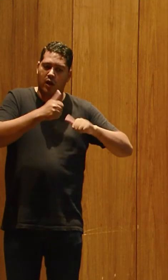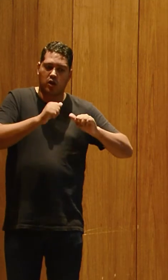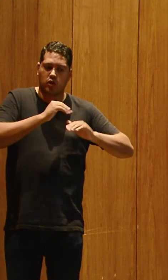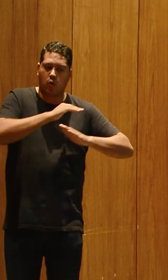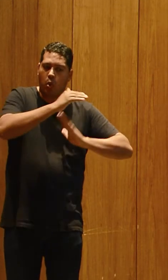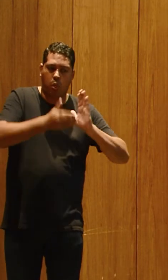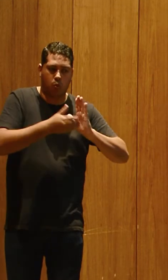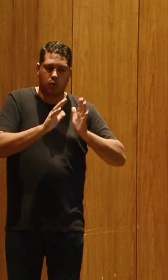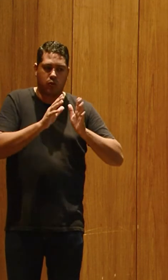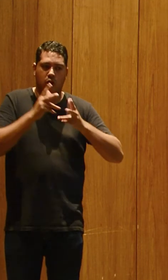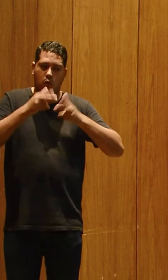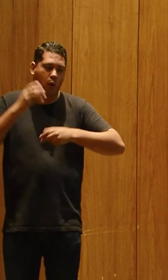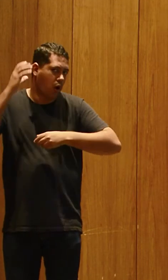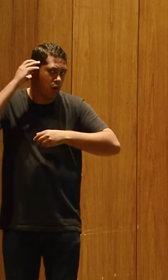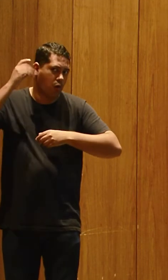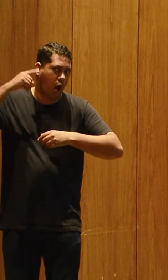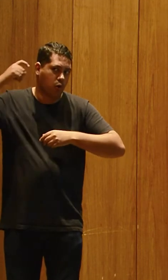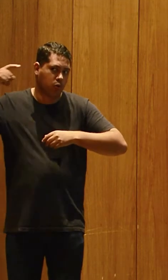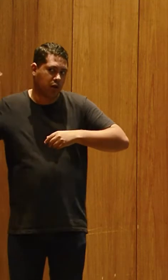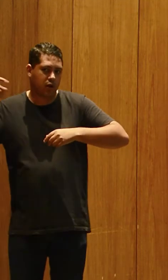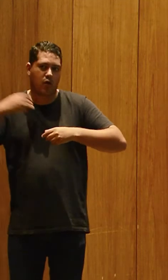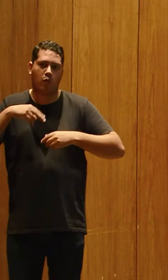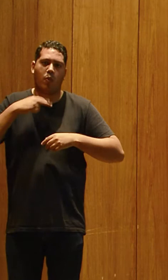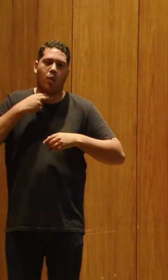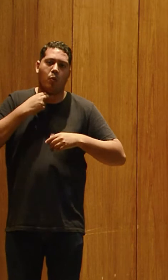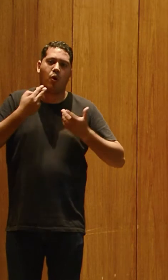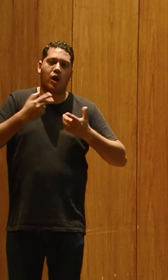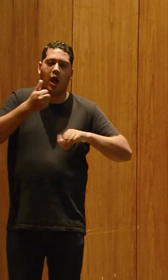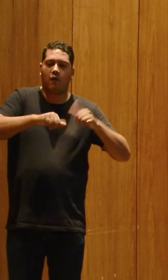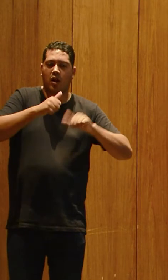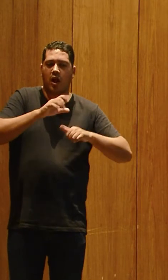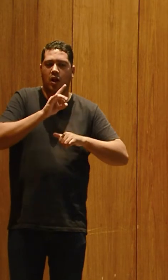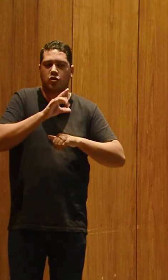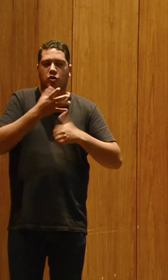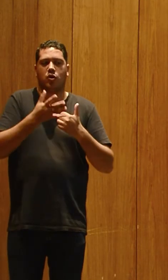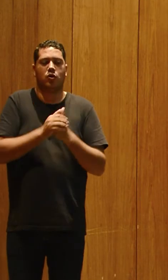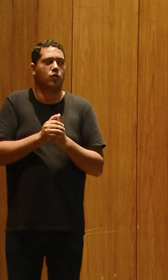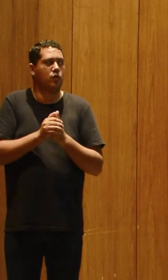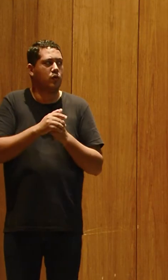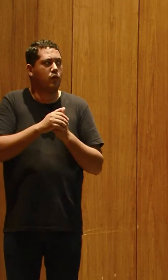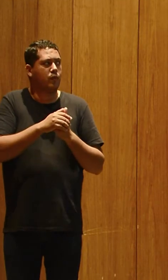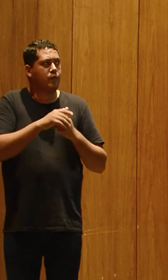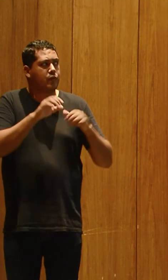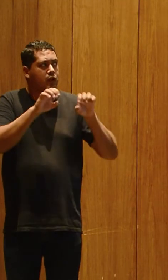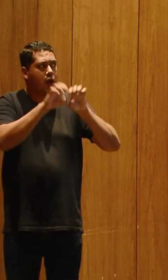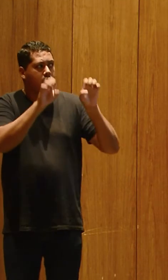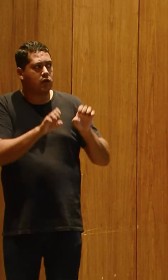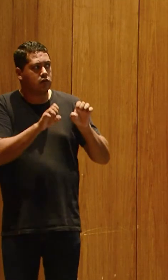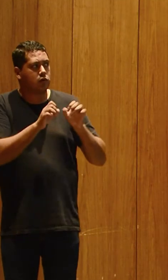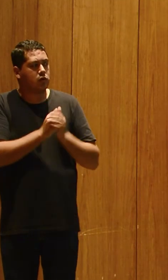mesma forma na audiometria, como eu não posso avaliar somente essas estruturas aqui, somente